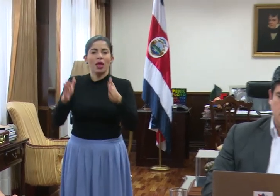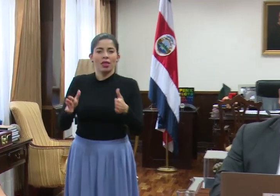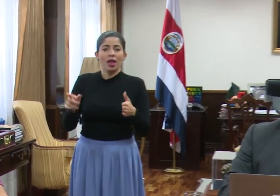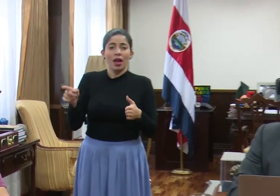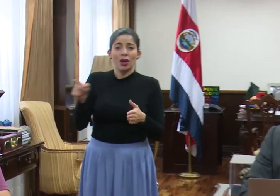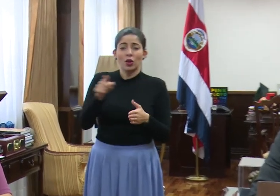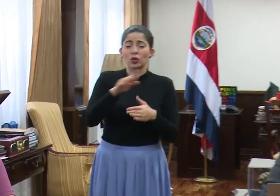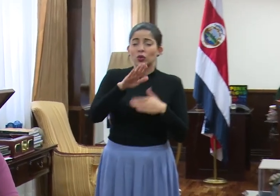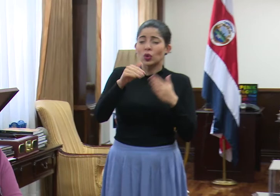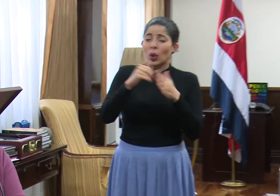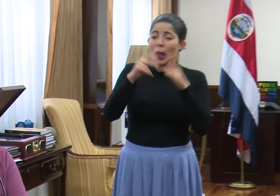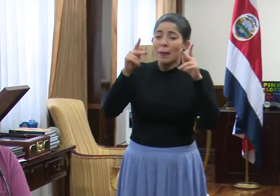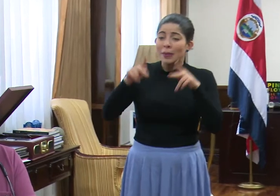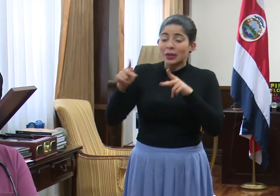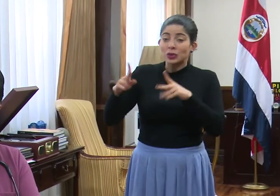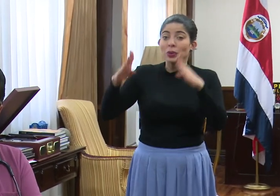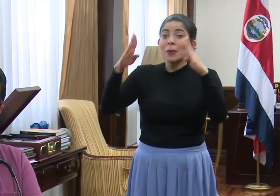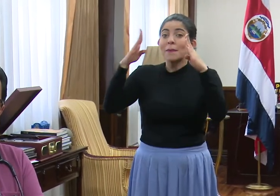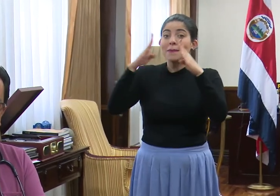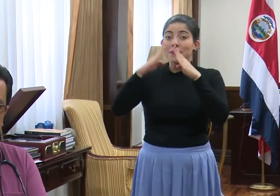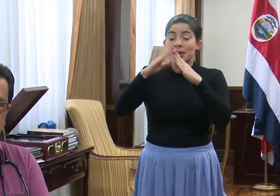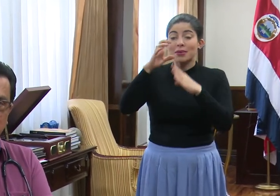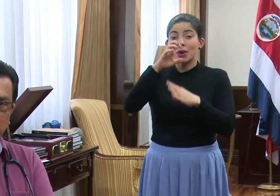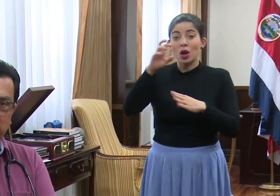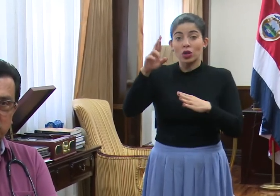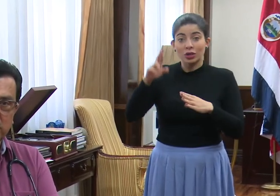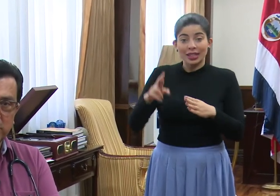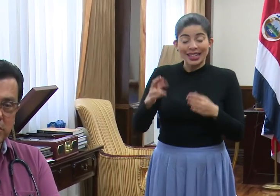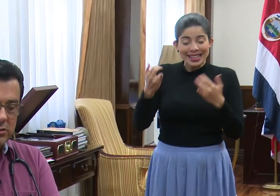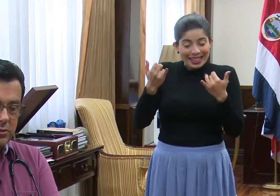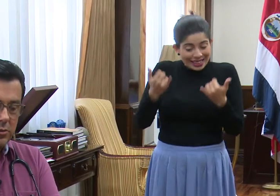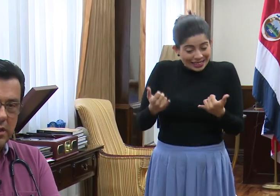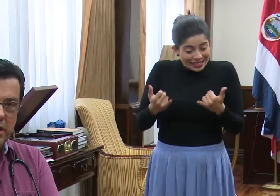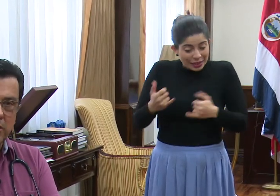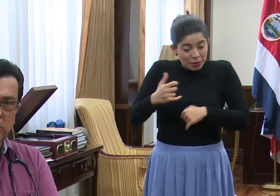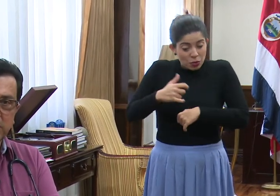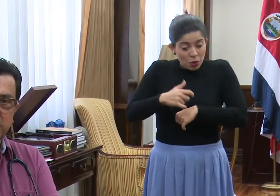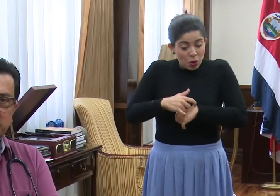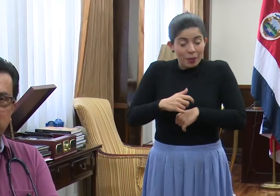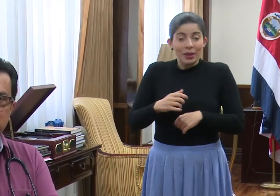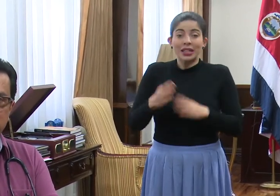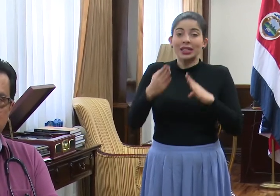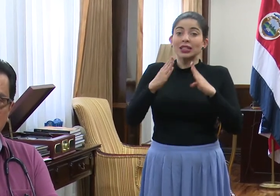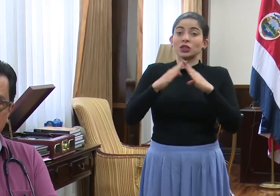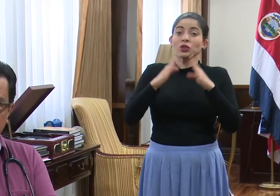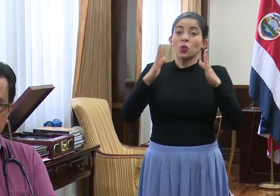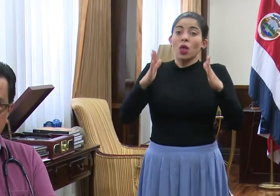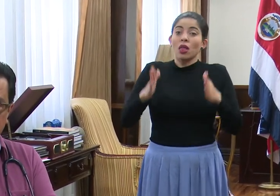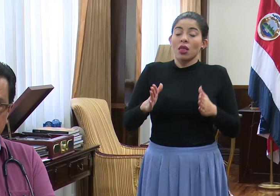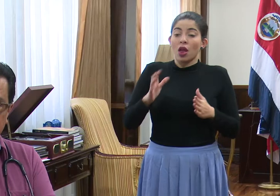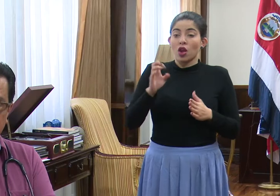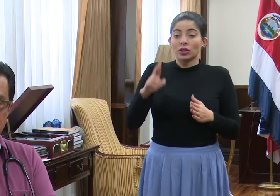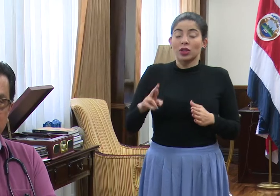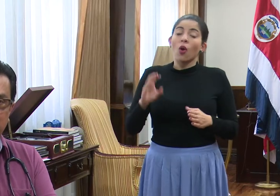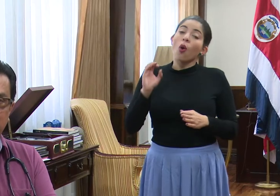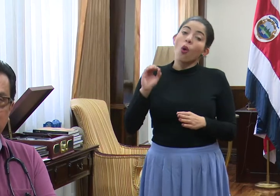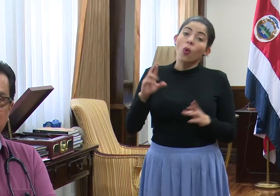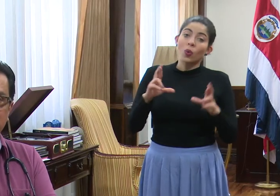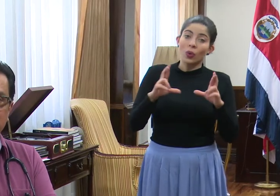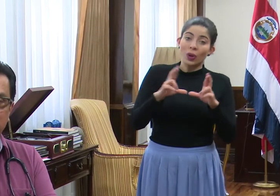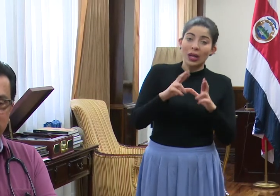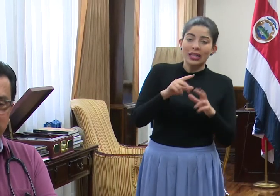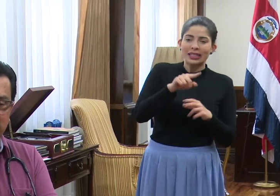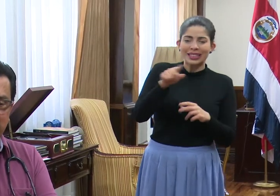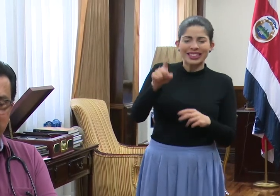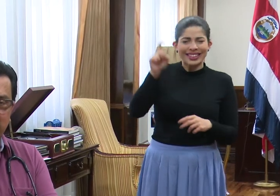Todo residente en Costa Rica en este momento, ciudadano costarricense o residente, tiene